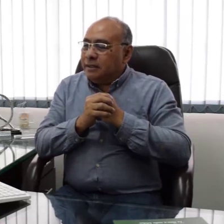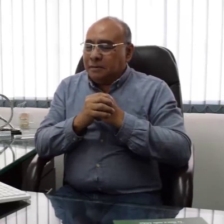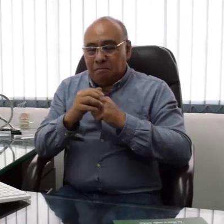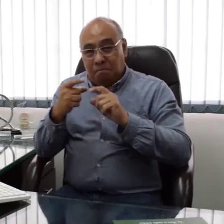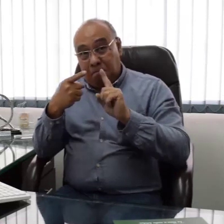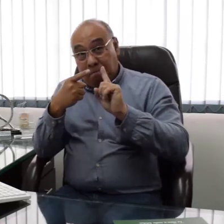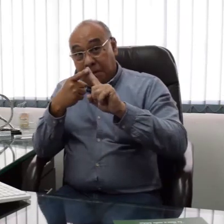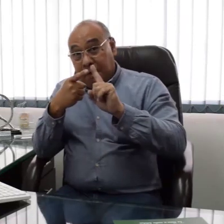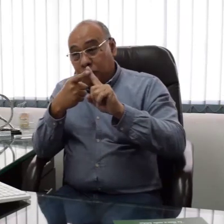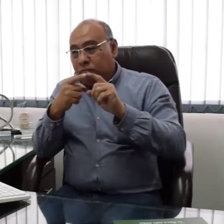Primero